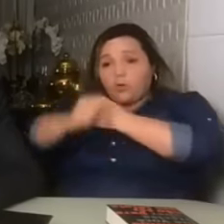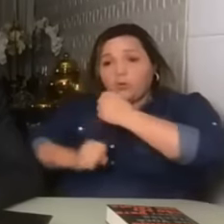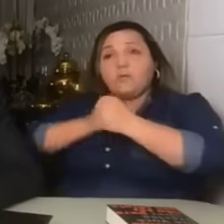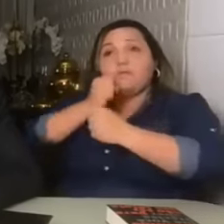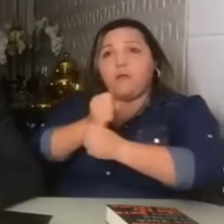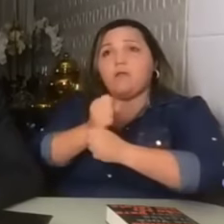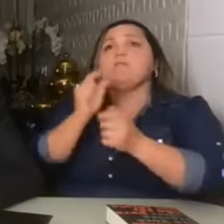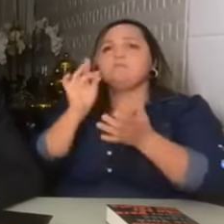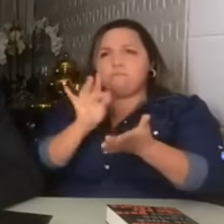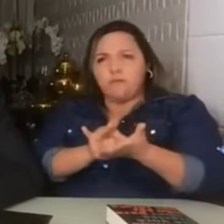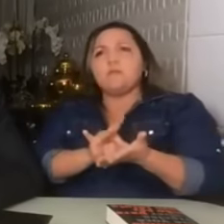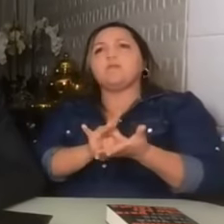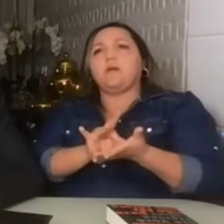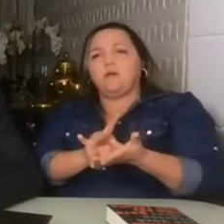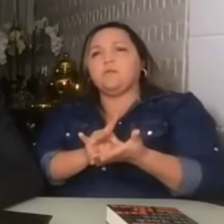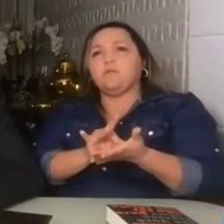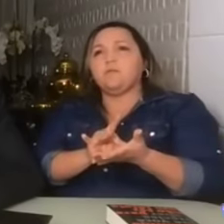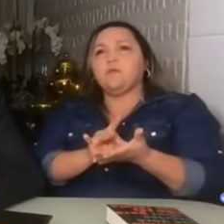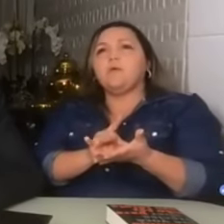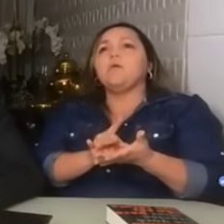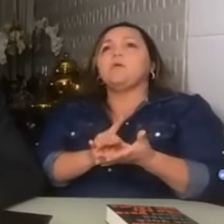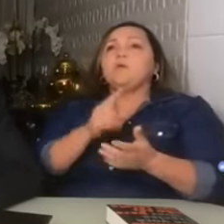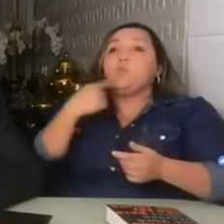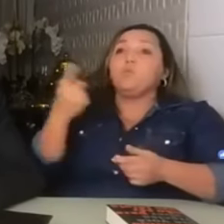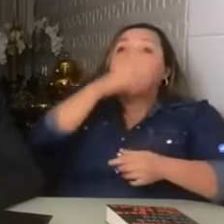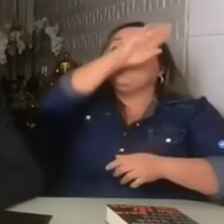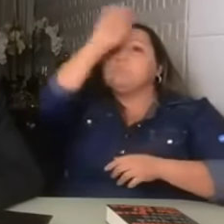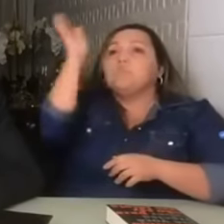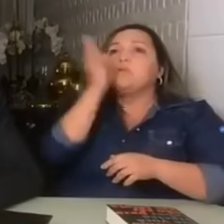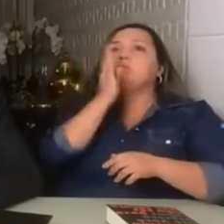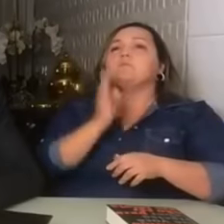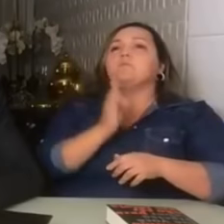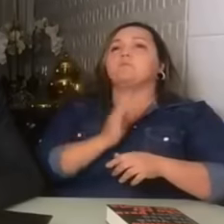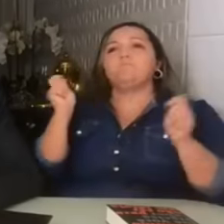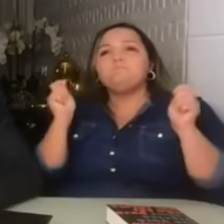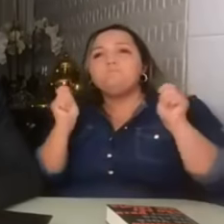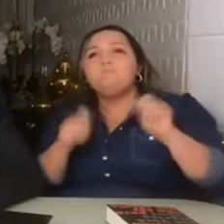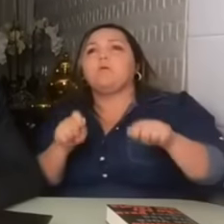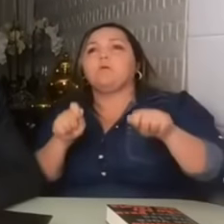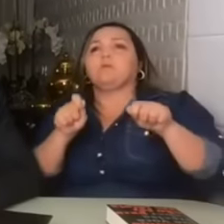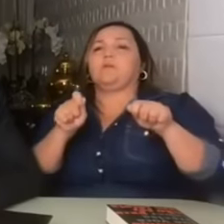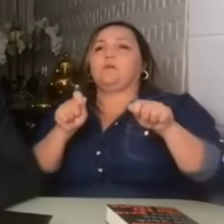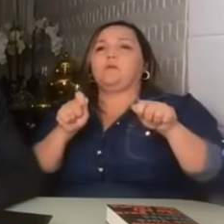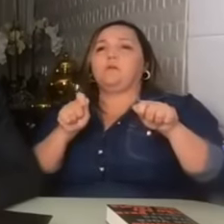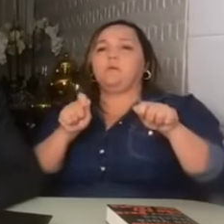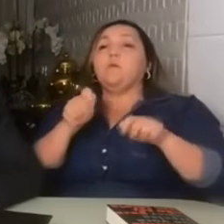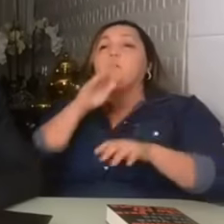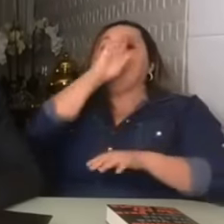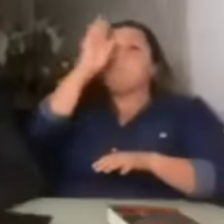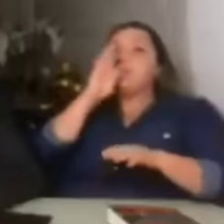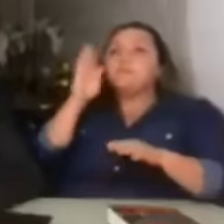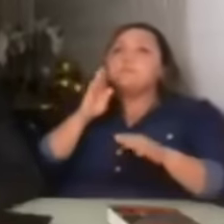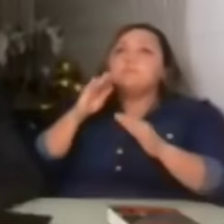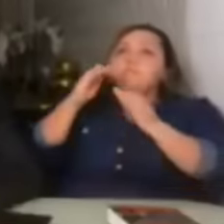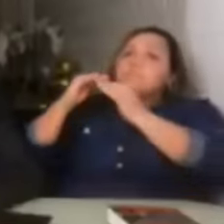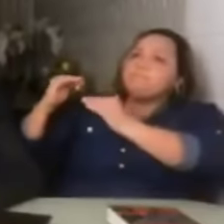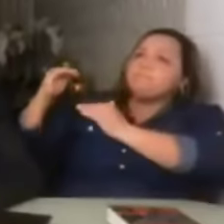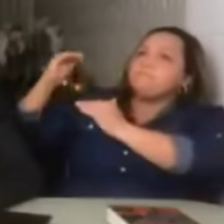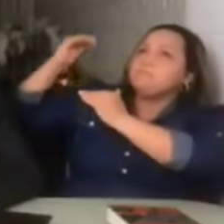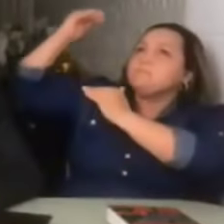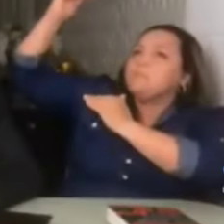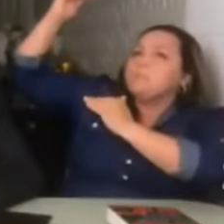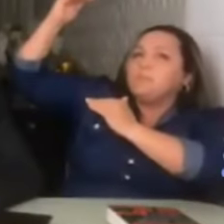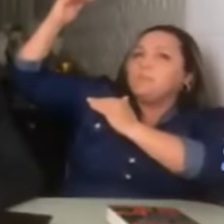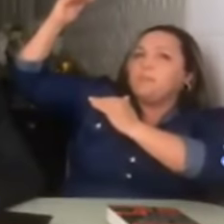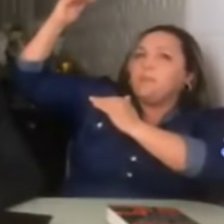que possa realmente colocar o nosso Brasil num lugar de destaque. Temos